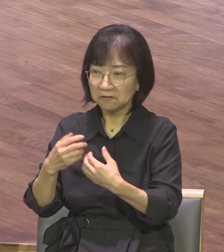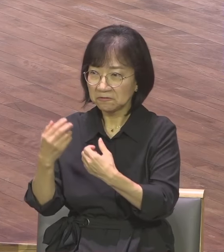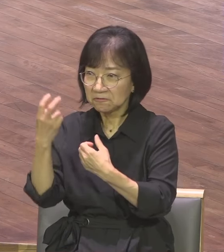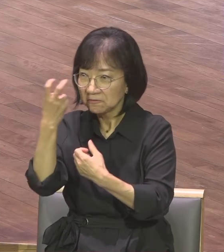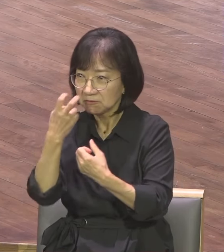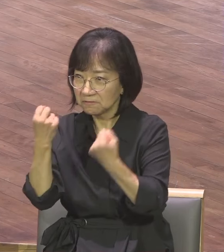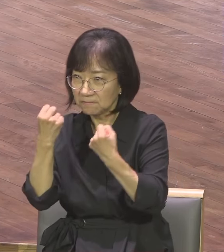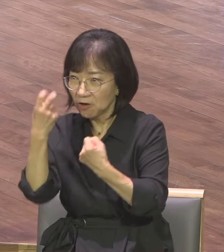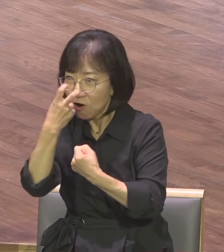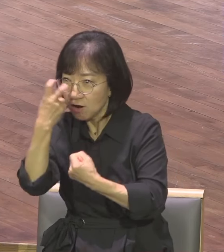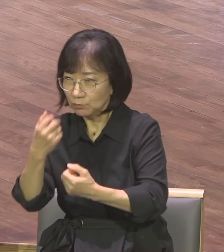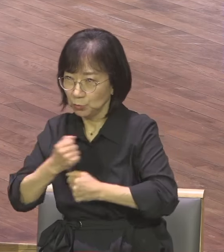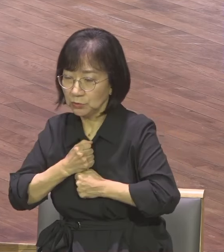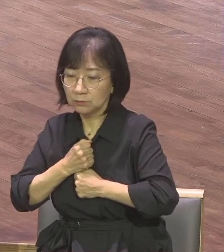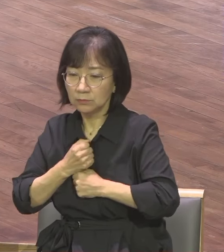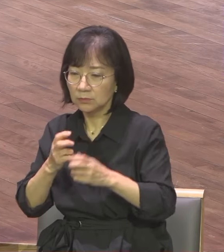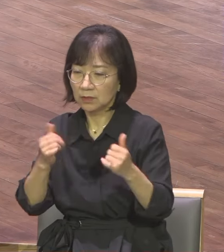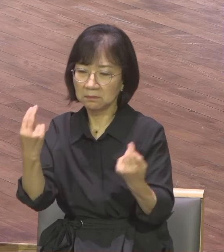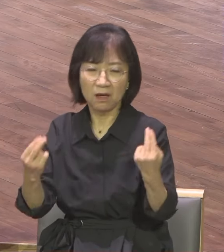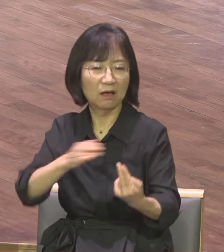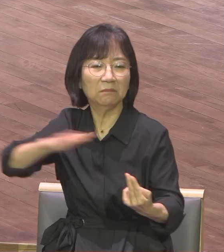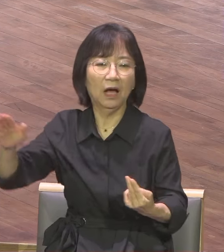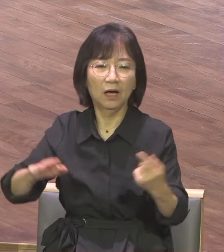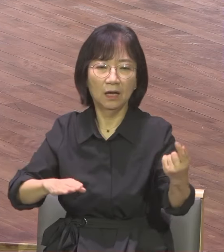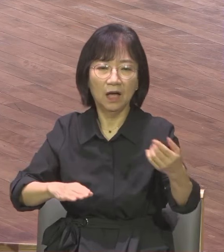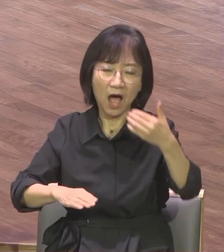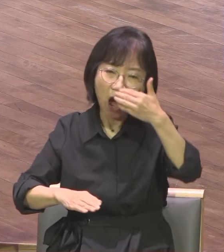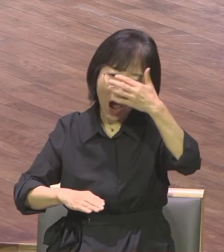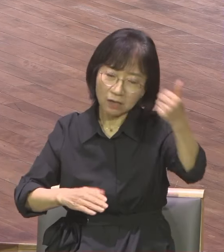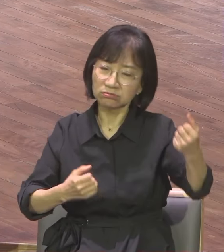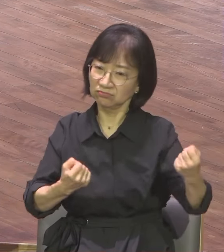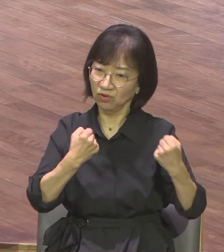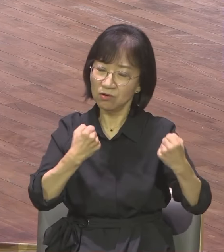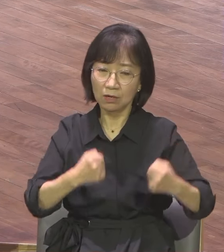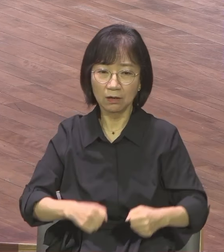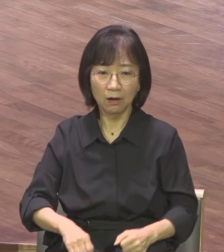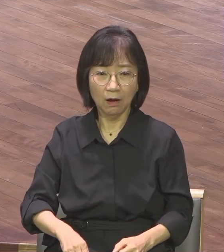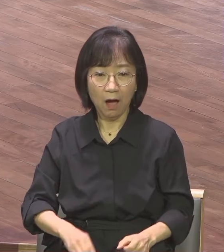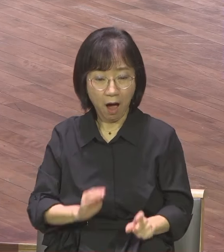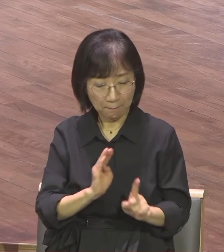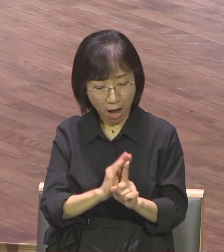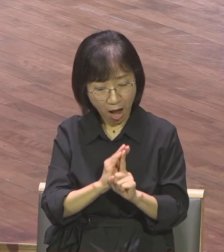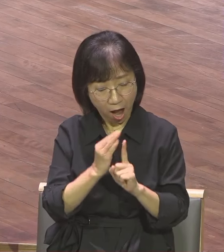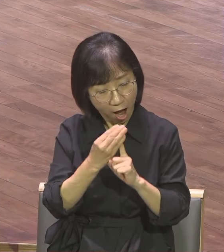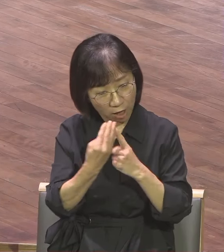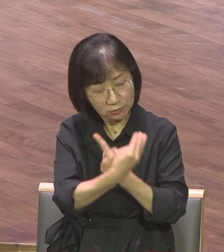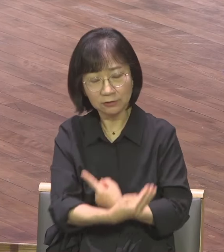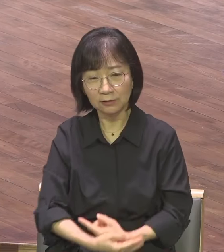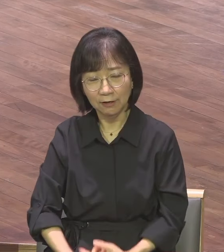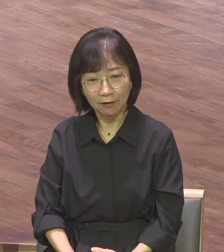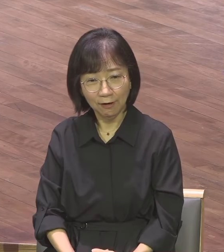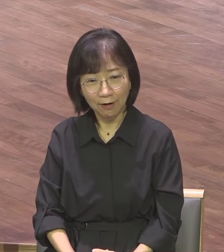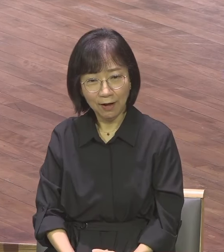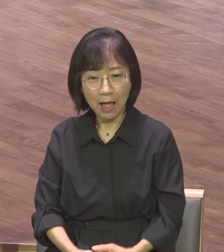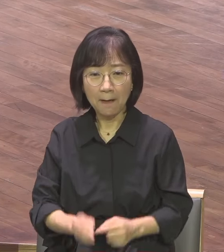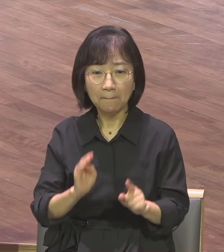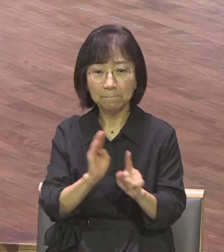건강한 거예요 이분에게는 마늘이라는 것이 풀로 임해갖고 마늘 전도사예요 사람마다